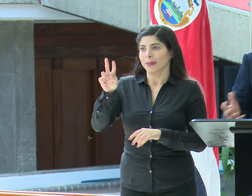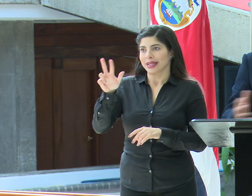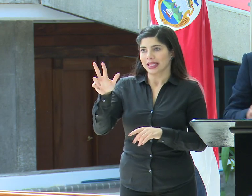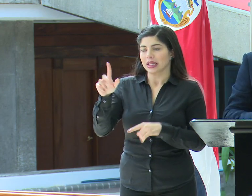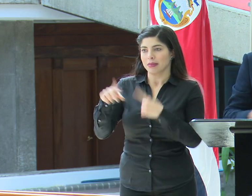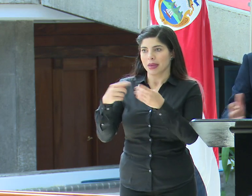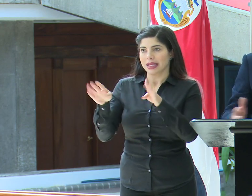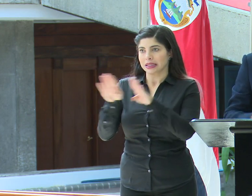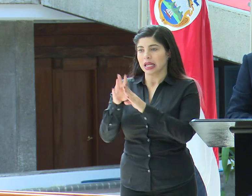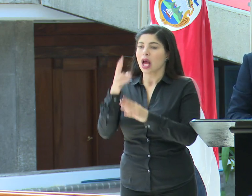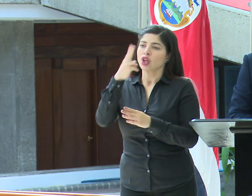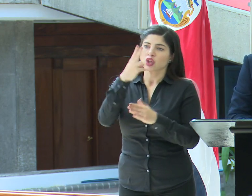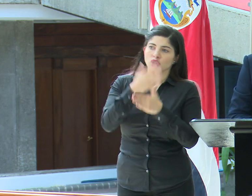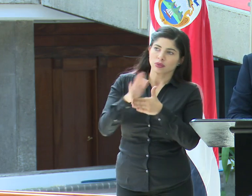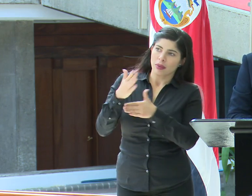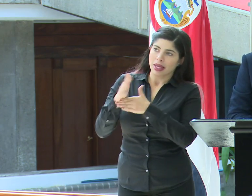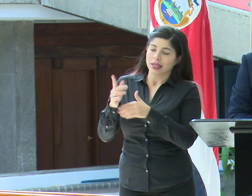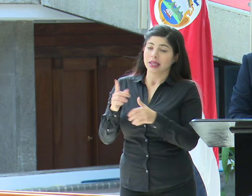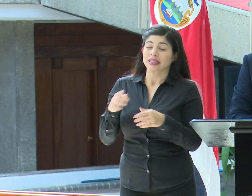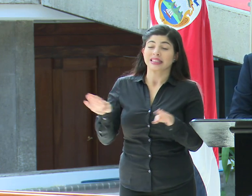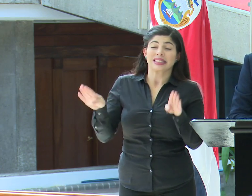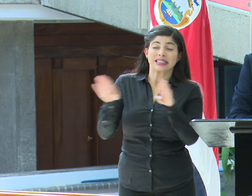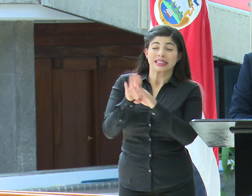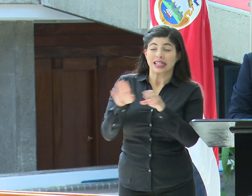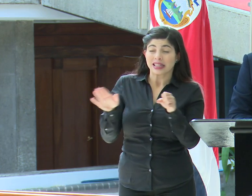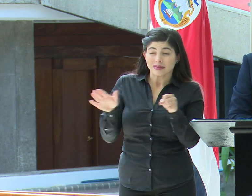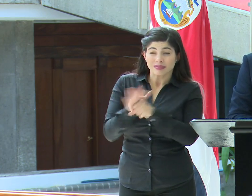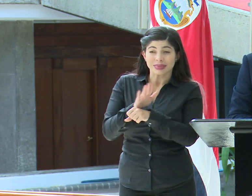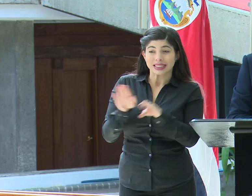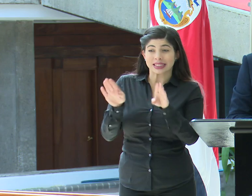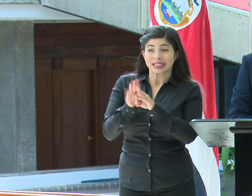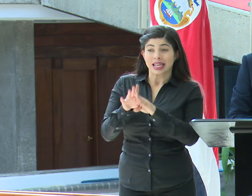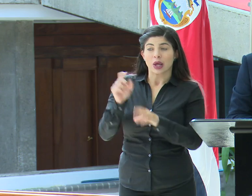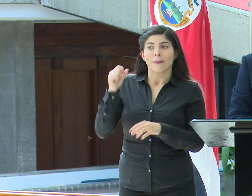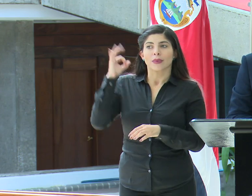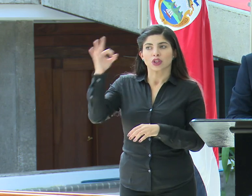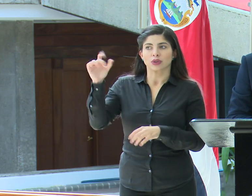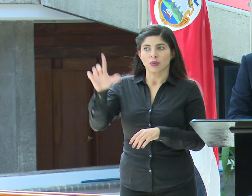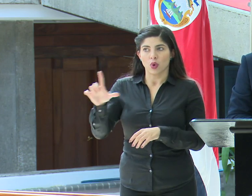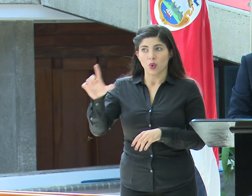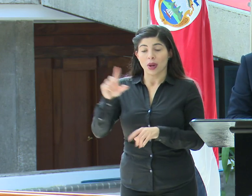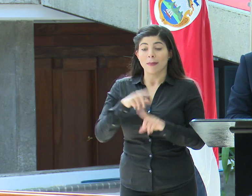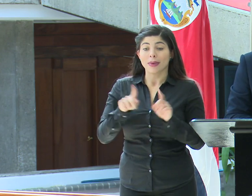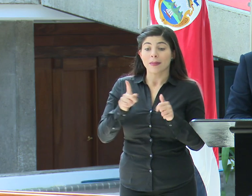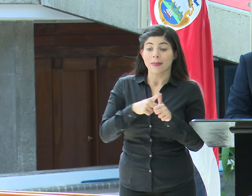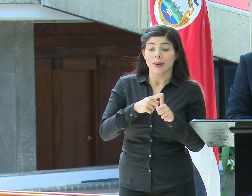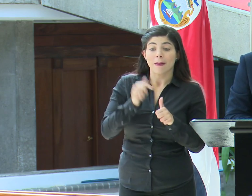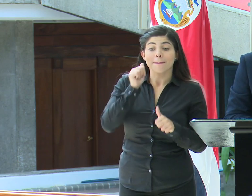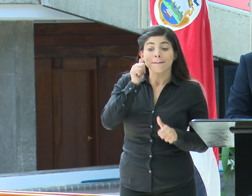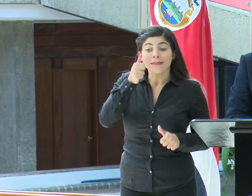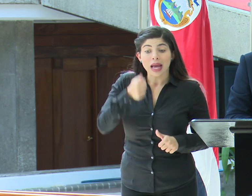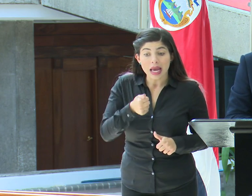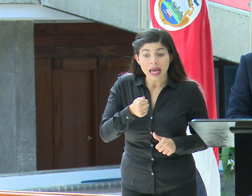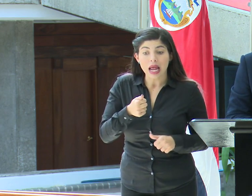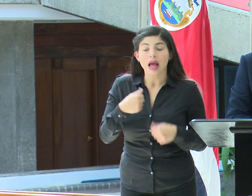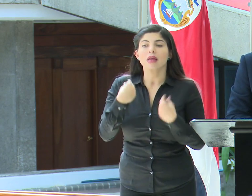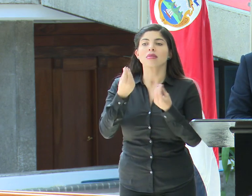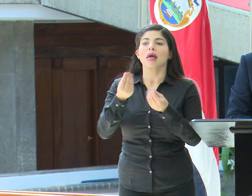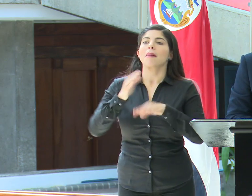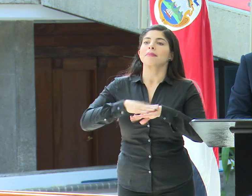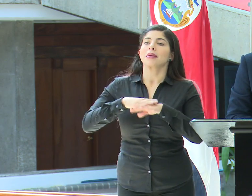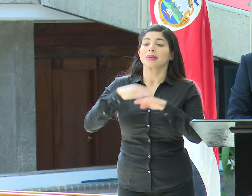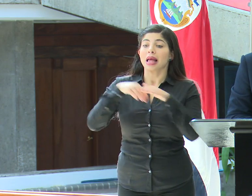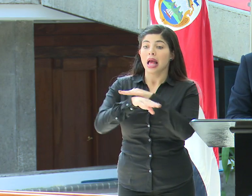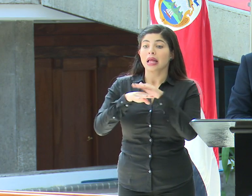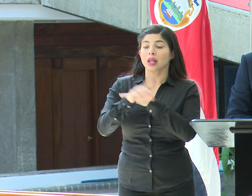Va a ser en dos fases. El cierre total se dará a partir del lunes entrante y a partir de mañana se permitirá solamente el